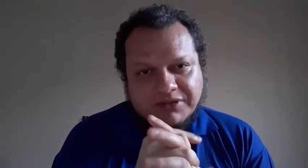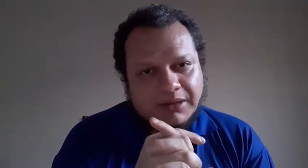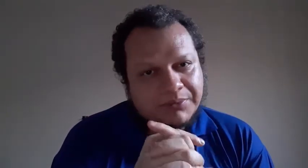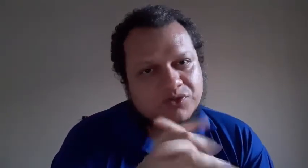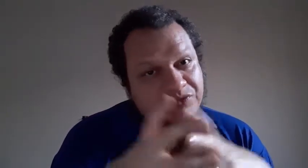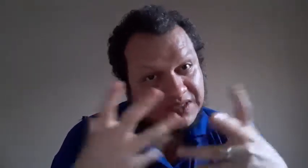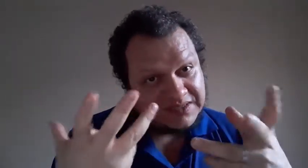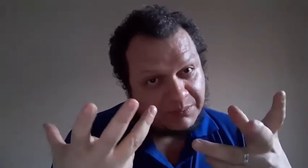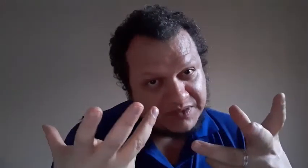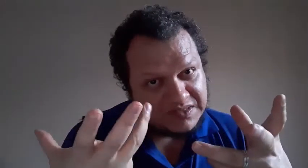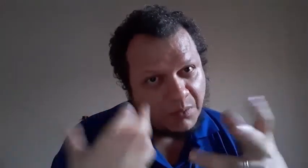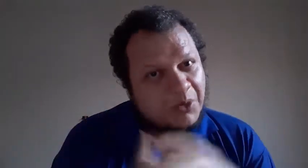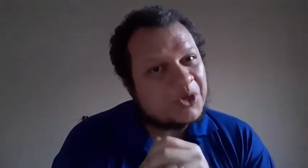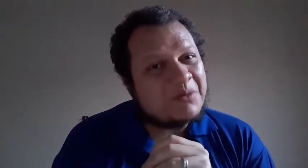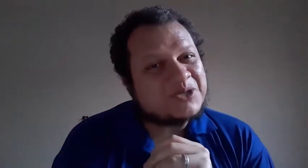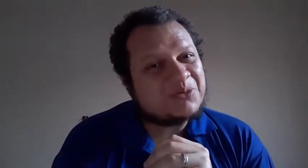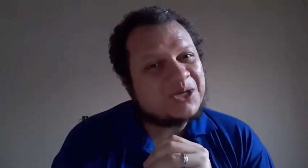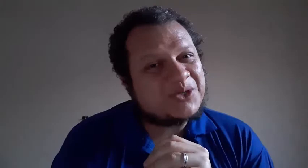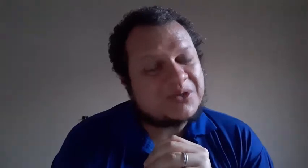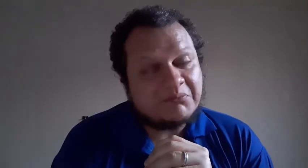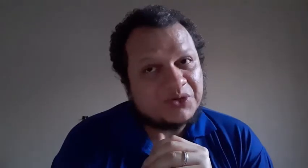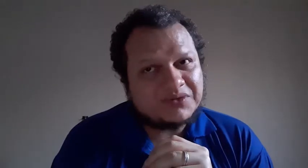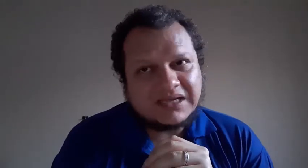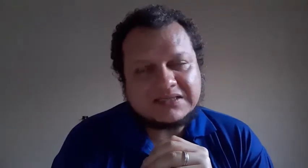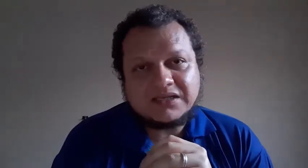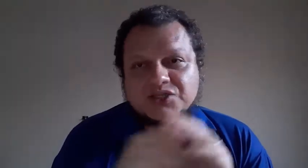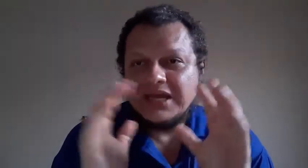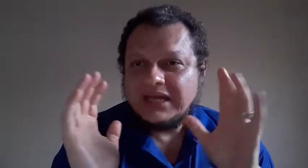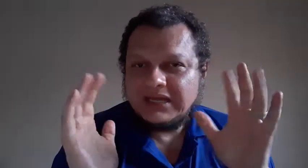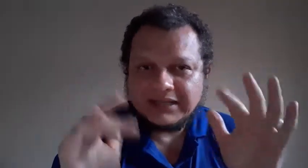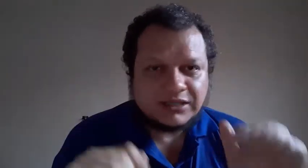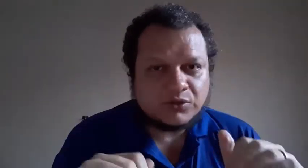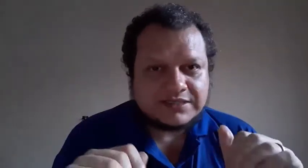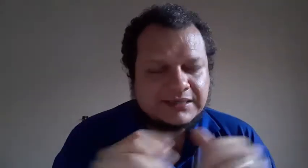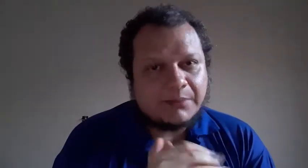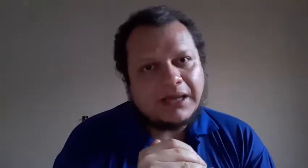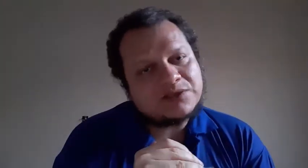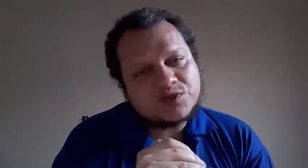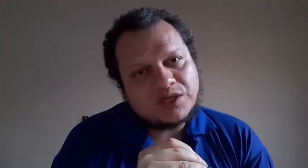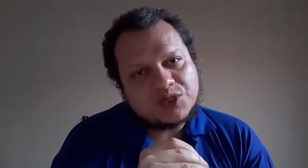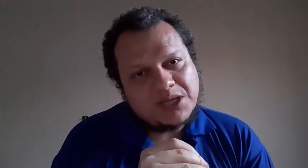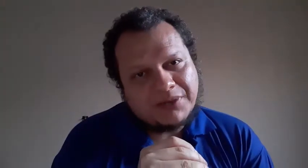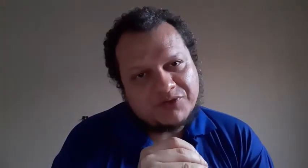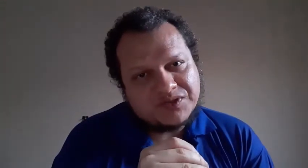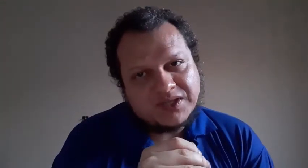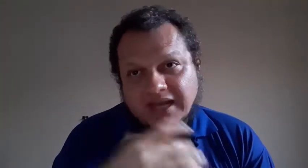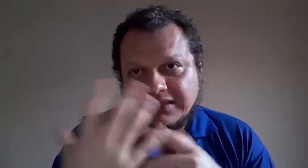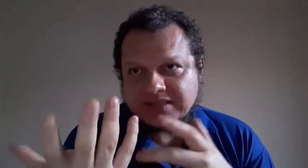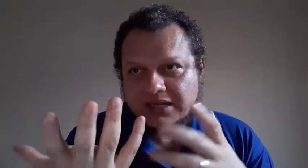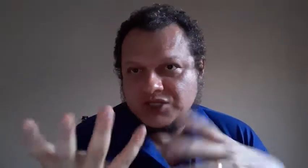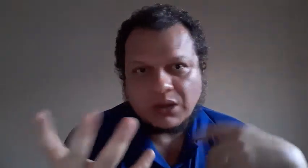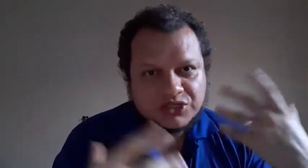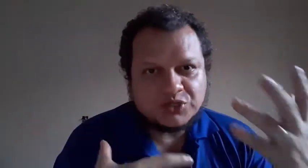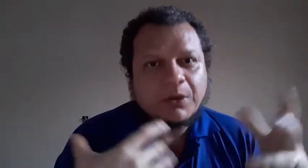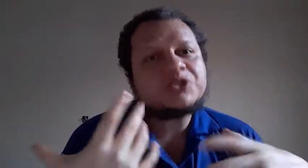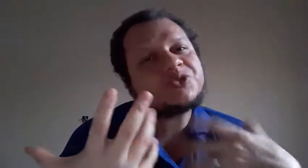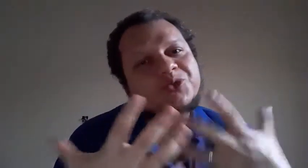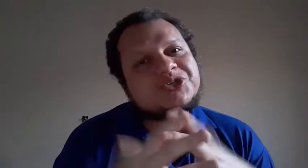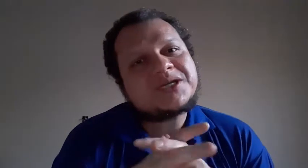Febrapil, se você quiser pesquisar um pouquinho mais sobre isso. É muito interessante. E lá tem toda essa tabela de escritinha para você. E aí, em sala de aula, a gente pode discutir